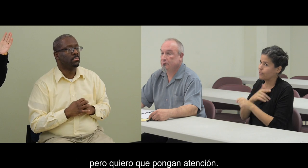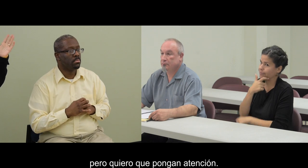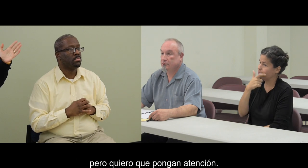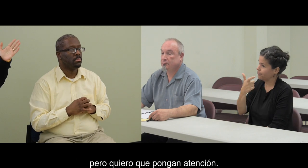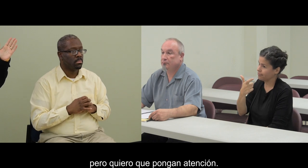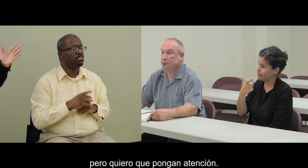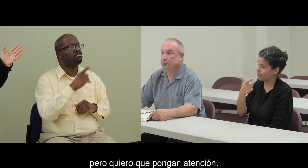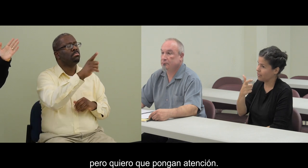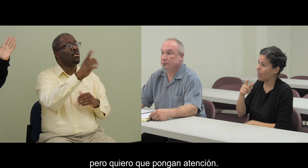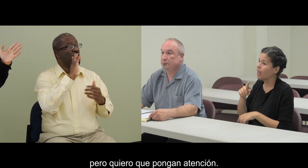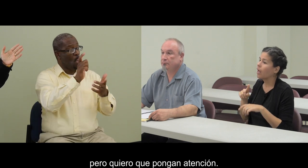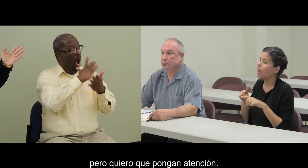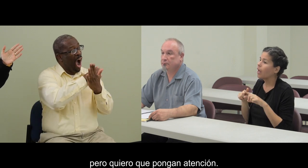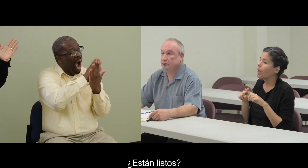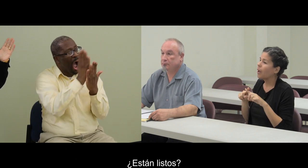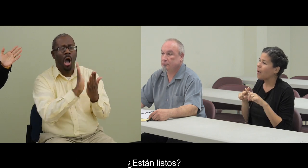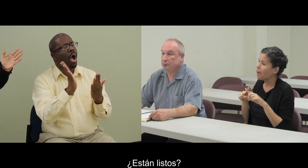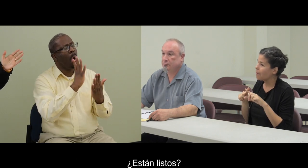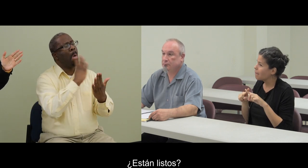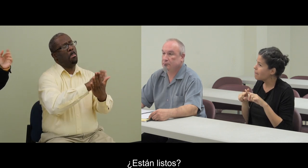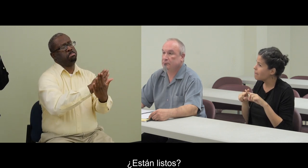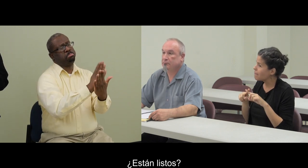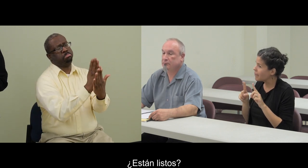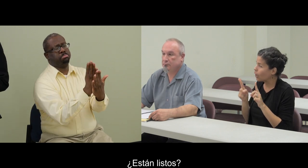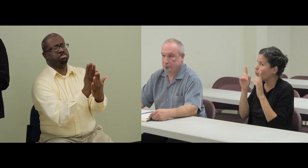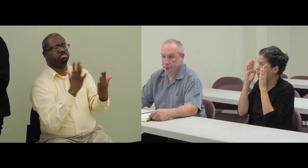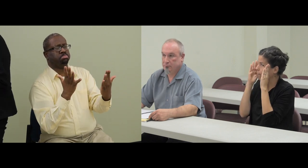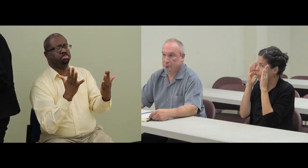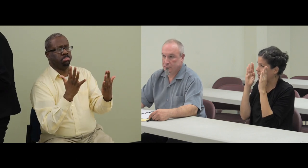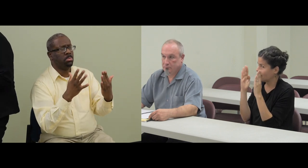pero quiero que pongan atención. ¿Están listos?